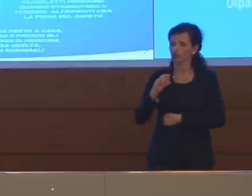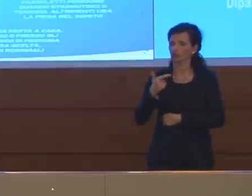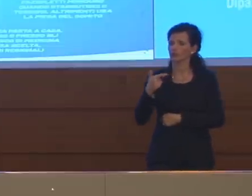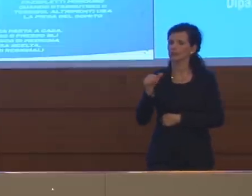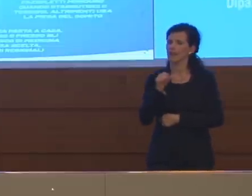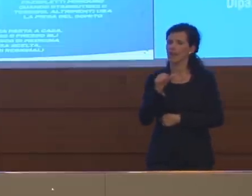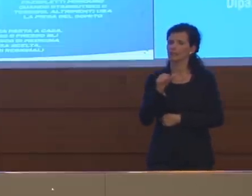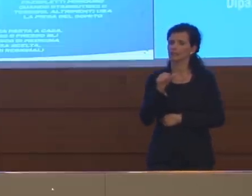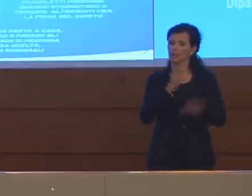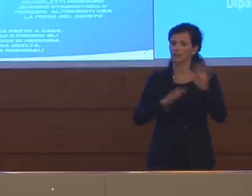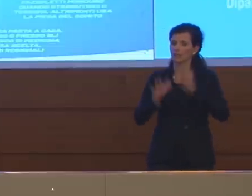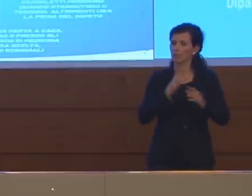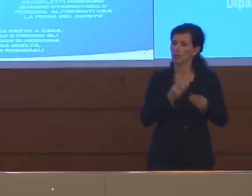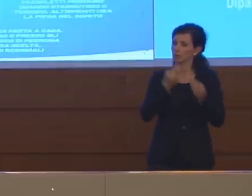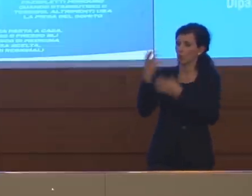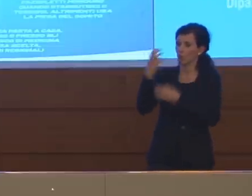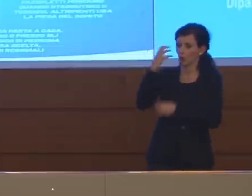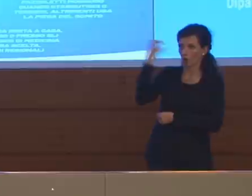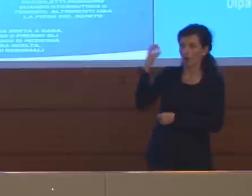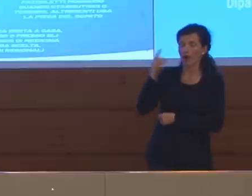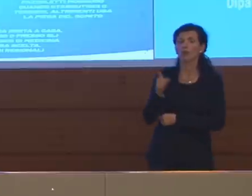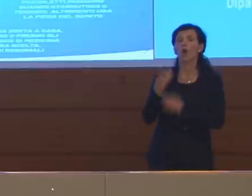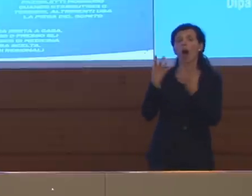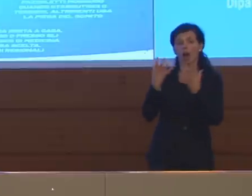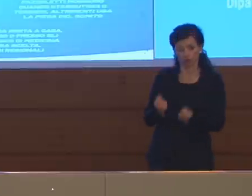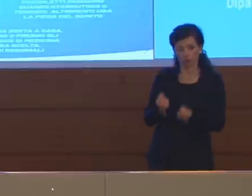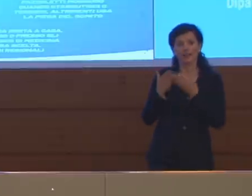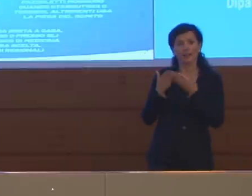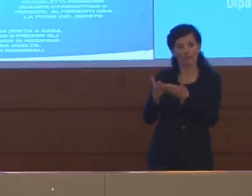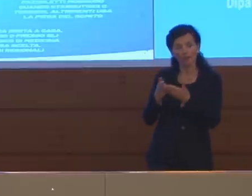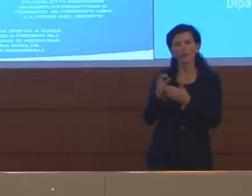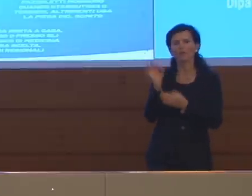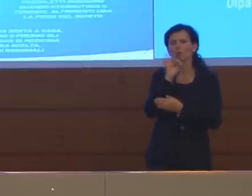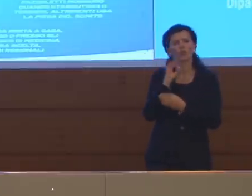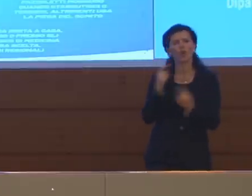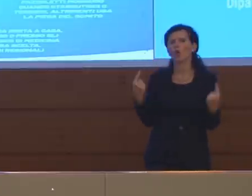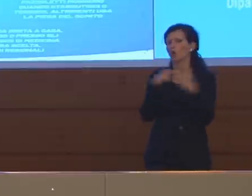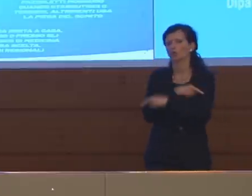dato al Governo. Eravate favorevoli o contrari a questa misura? Grazie.